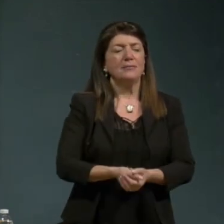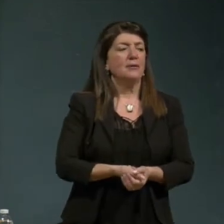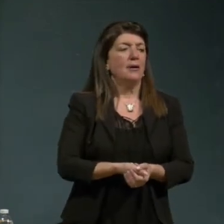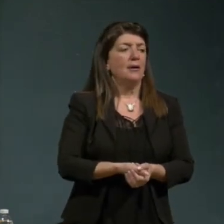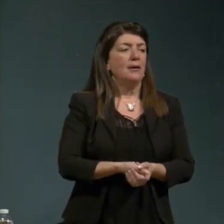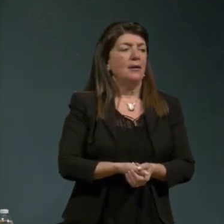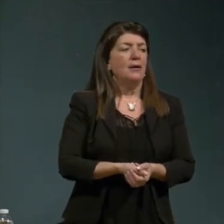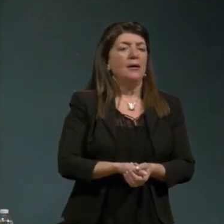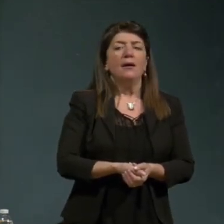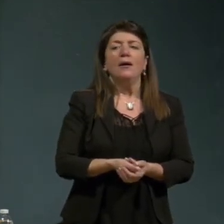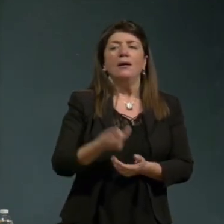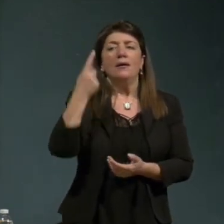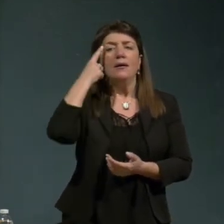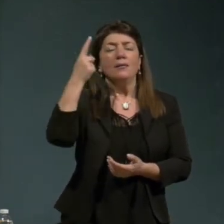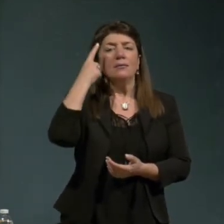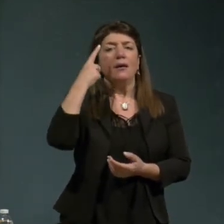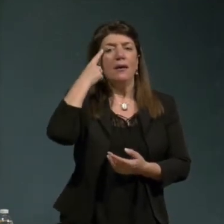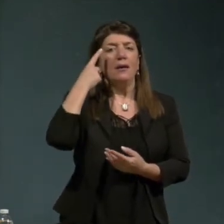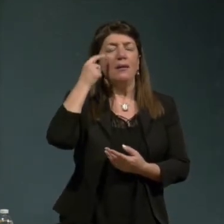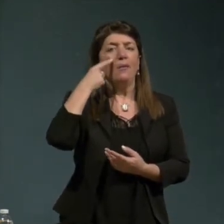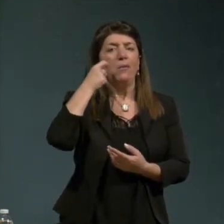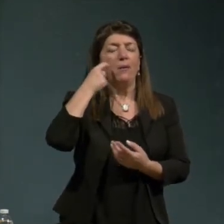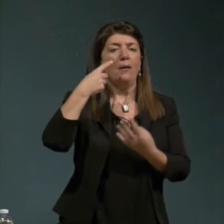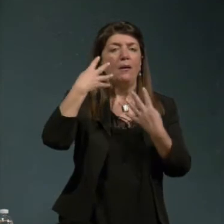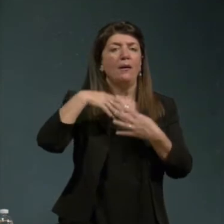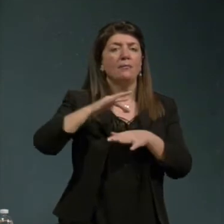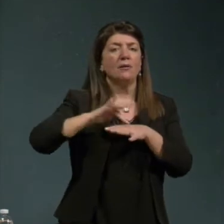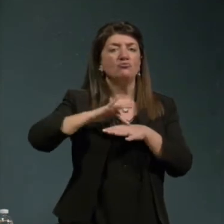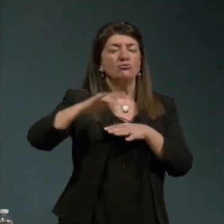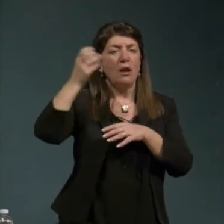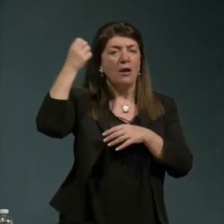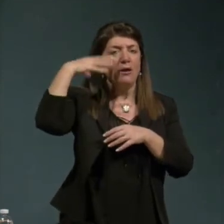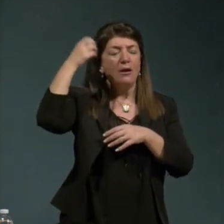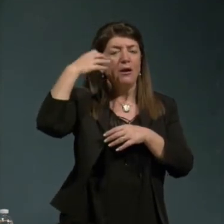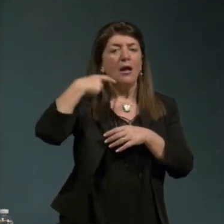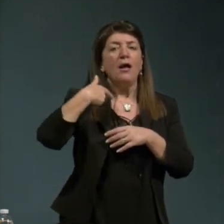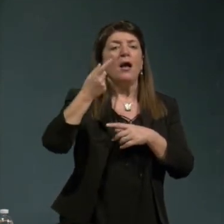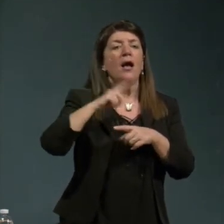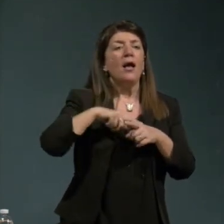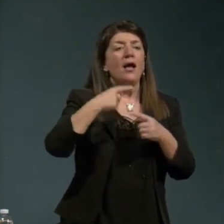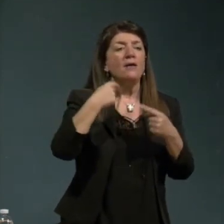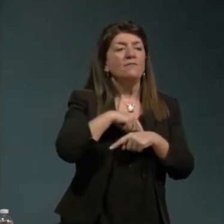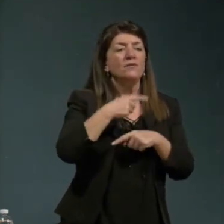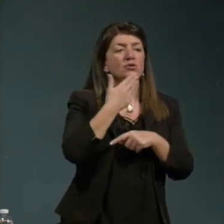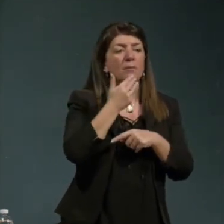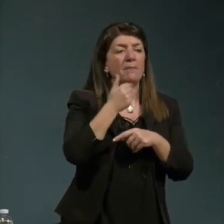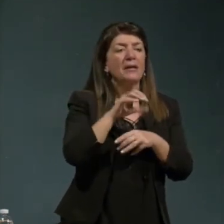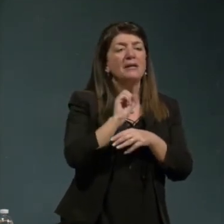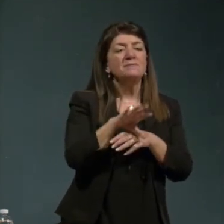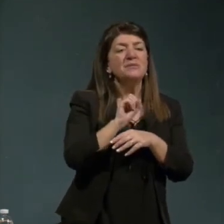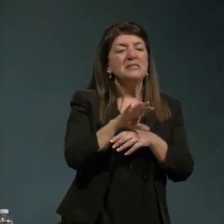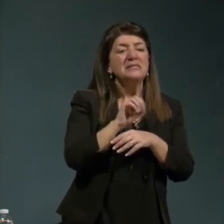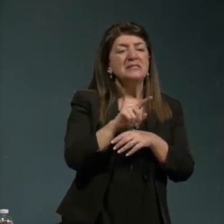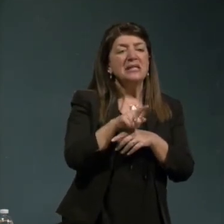idea che insegnare un mestiere e una specializzazione